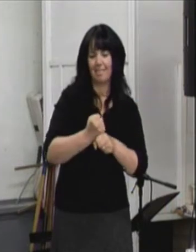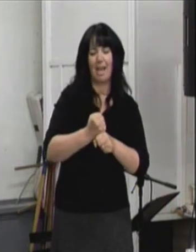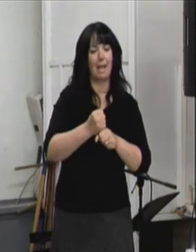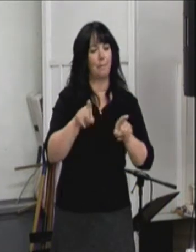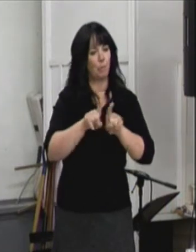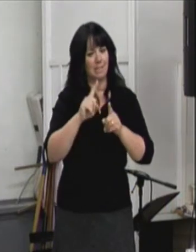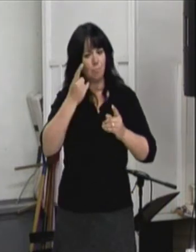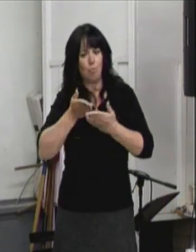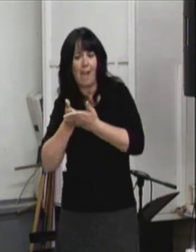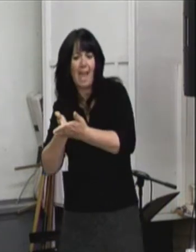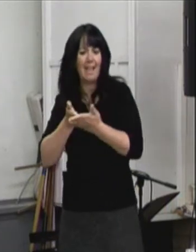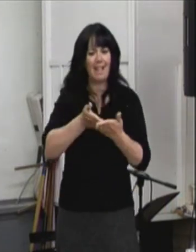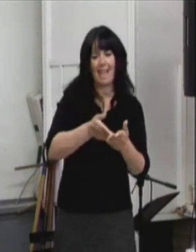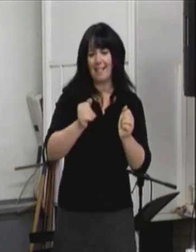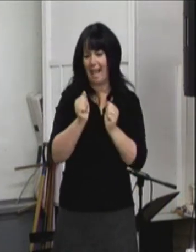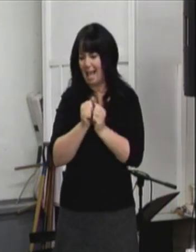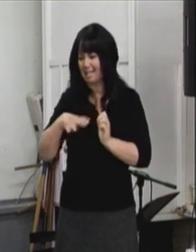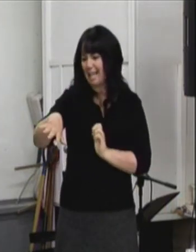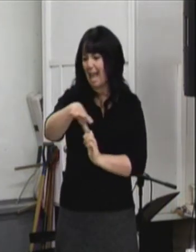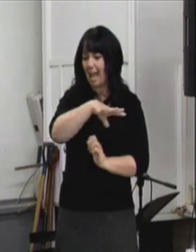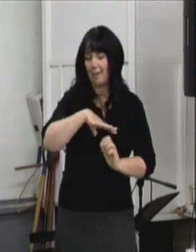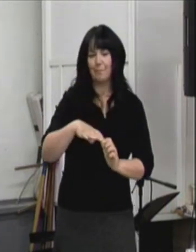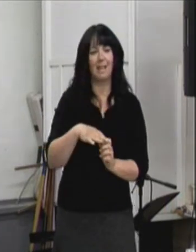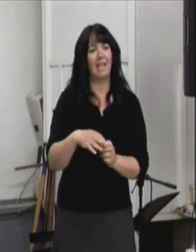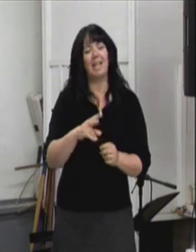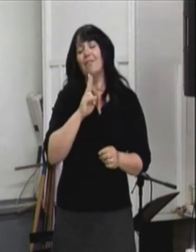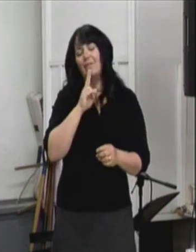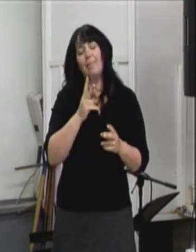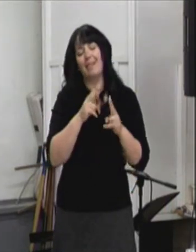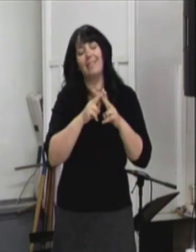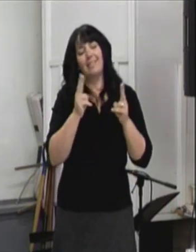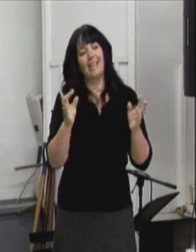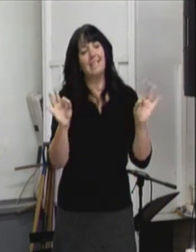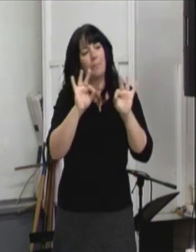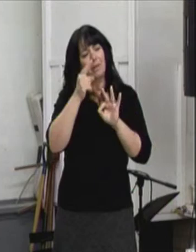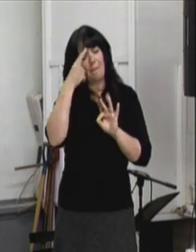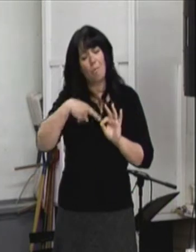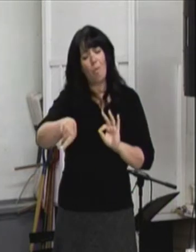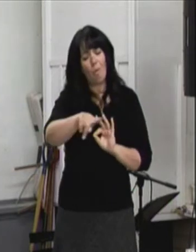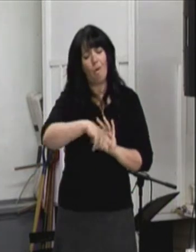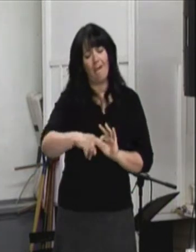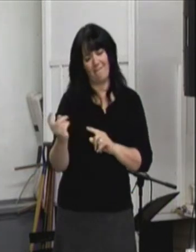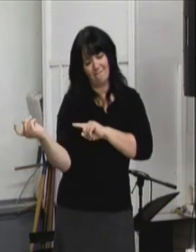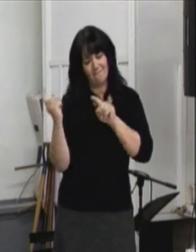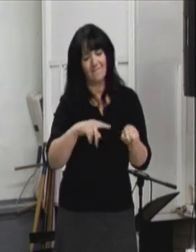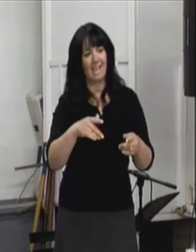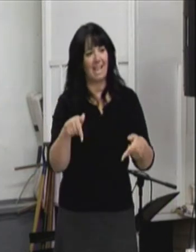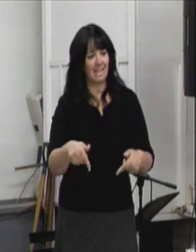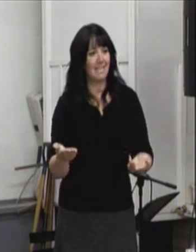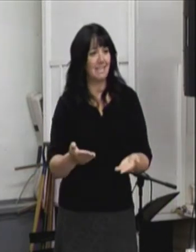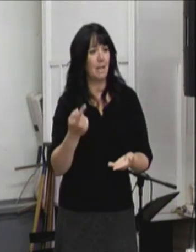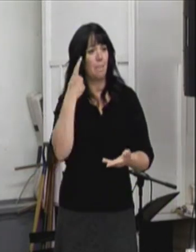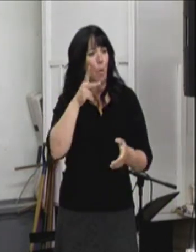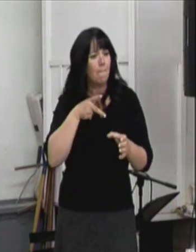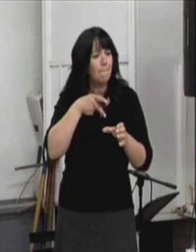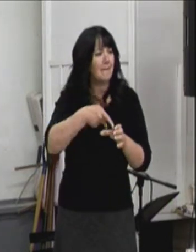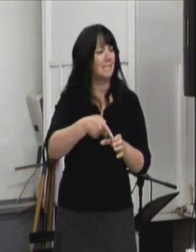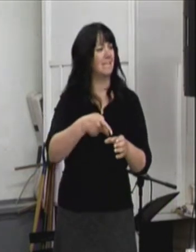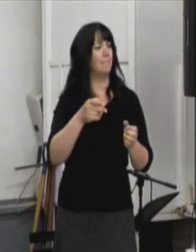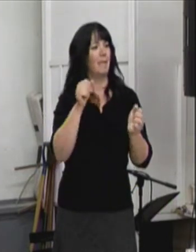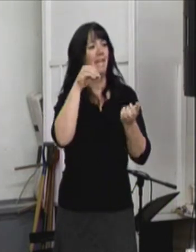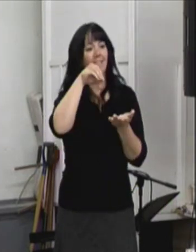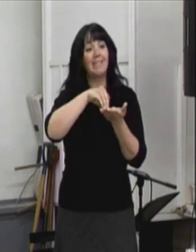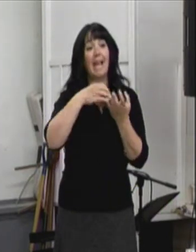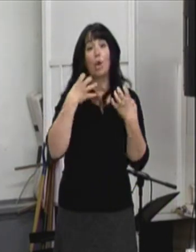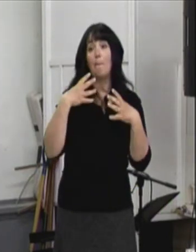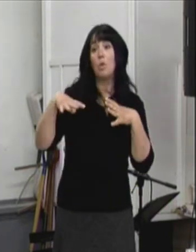équipe d'entraînement. Ça fait que c'est très important pour eux autres de venir à l'atelier, de pouvoir participer à la vie de communauté,